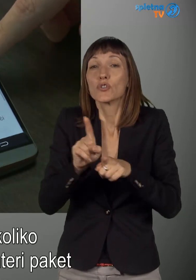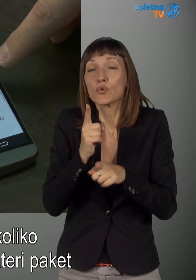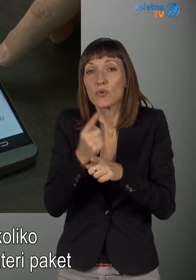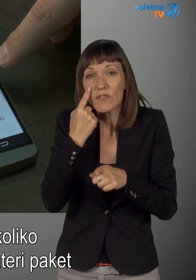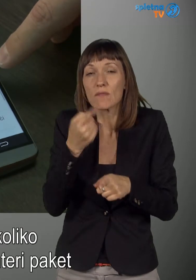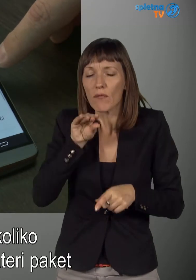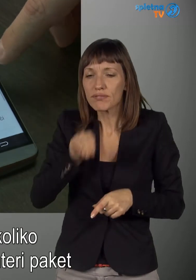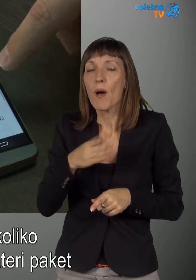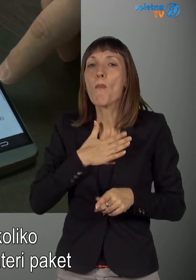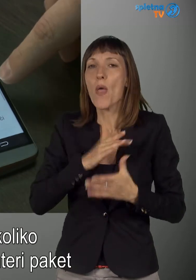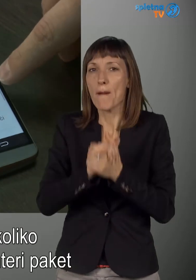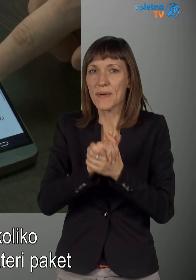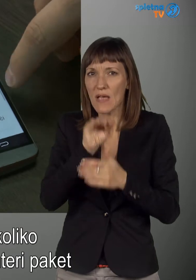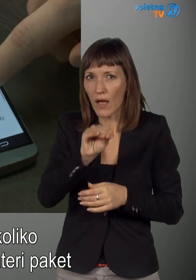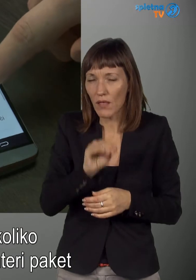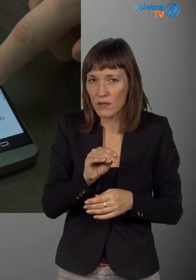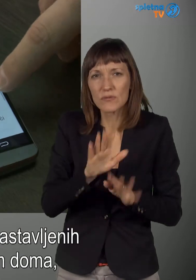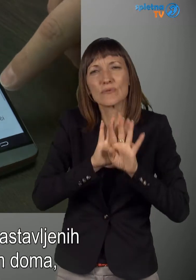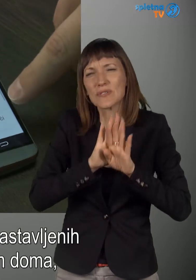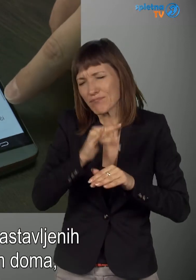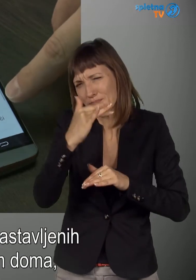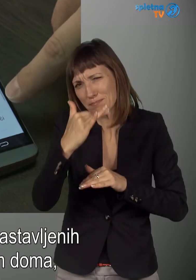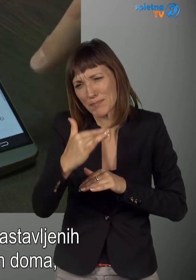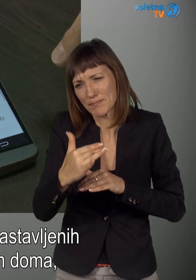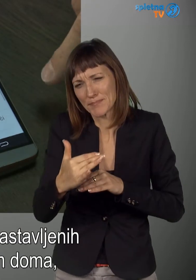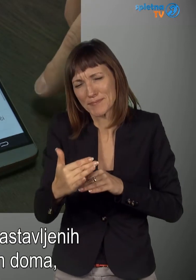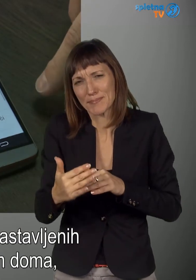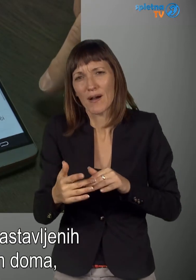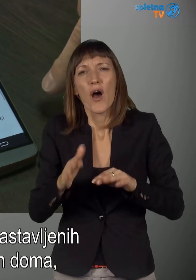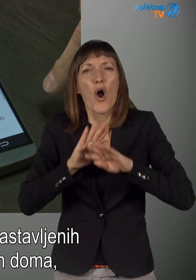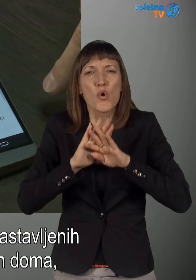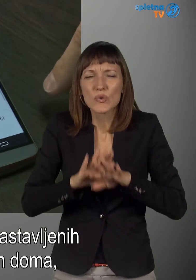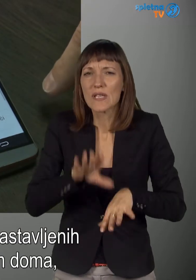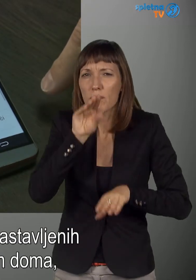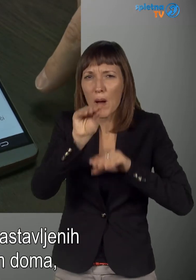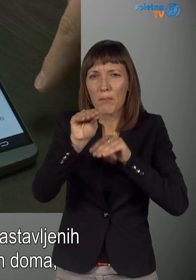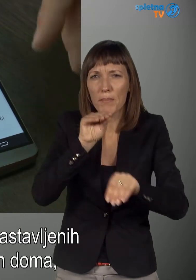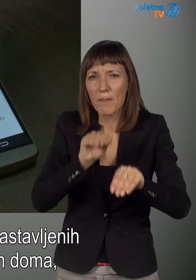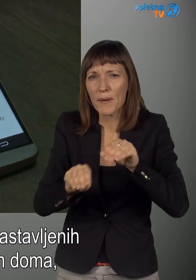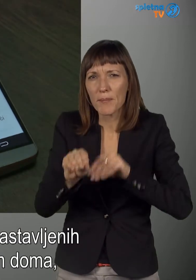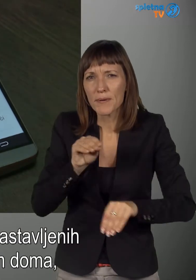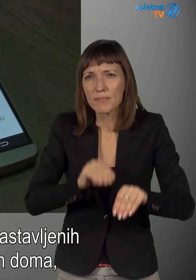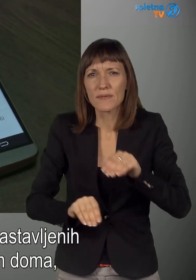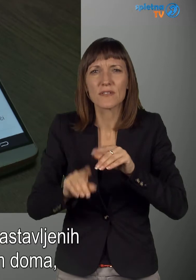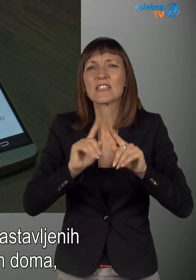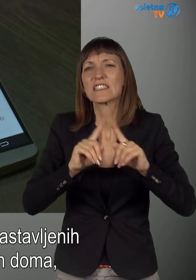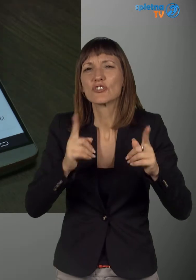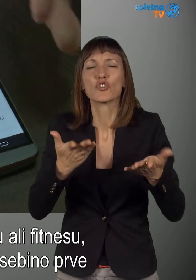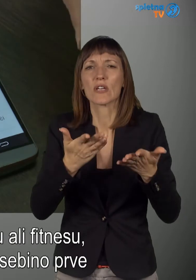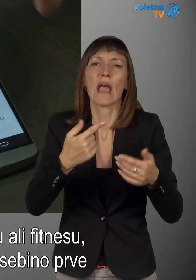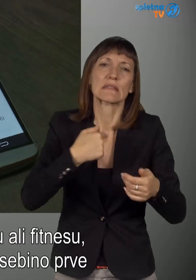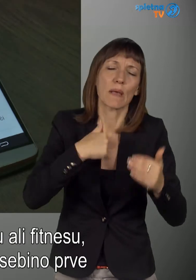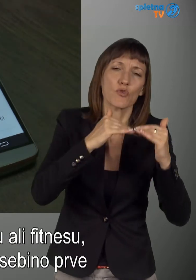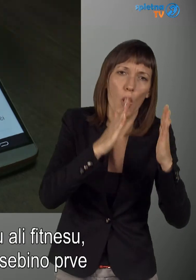prijatelj sem dodal. Potem, kjer paket imam, koliko imam prednastavljenih lokacije. To so, pomeni, sem doma, sem v